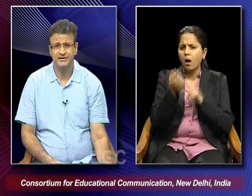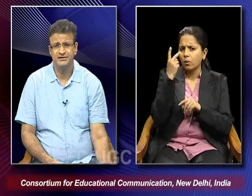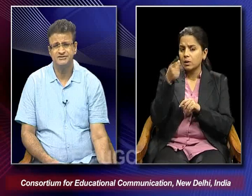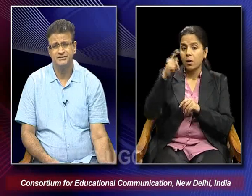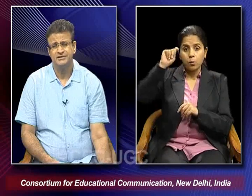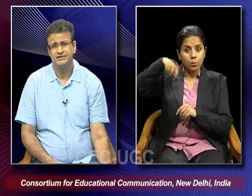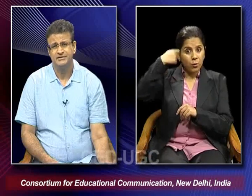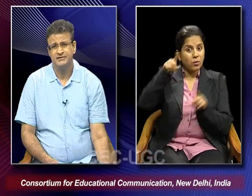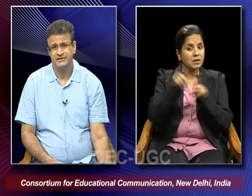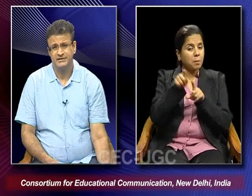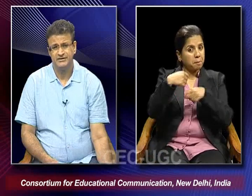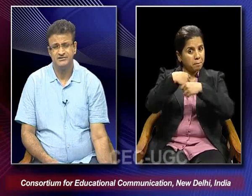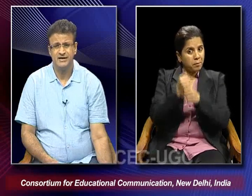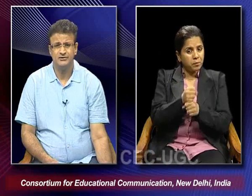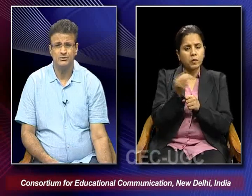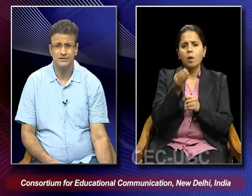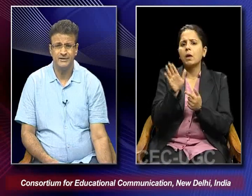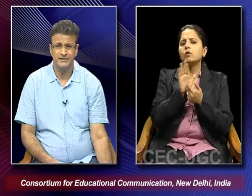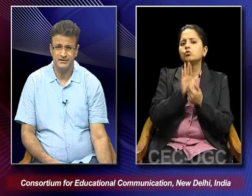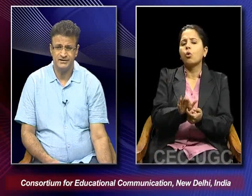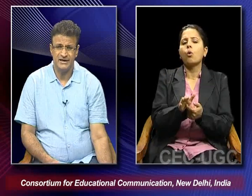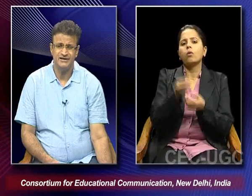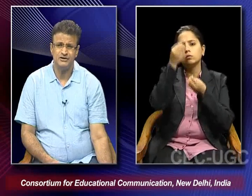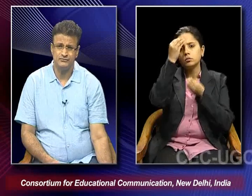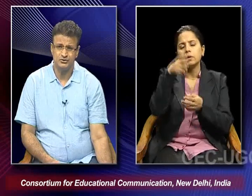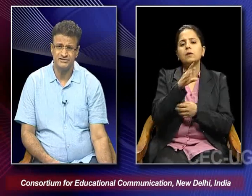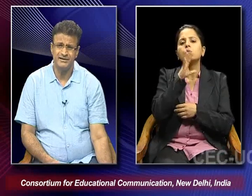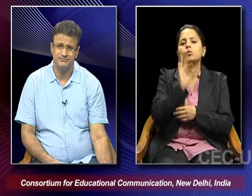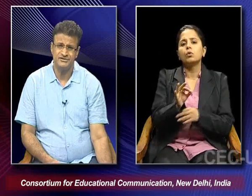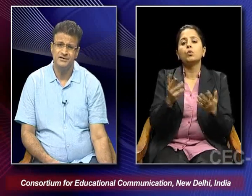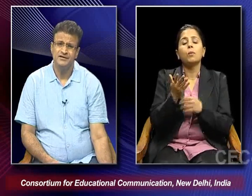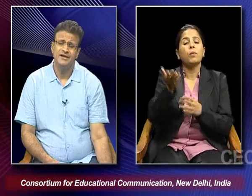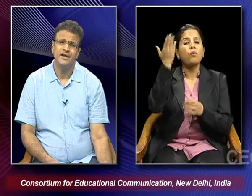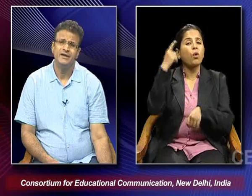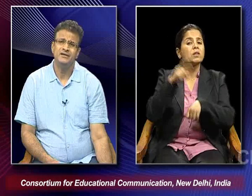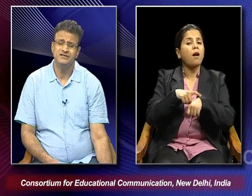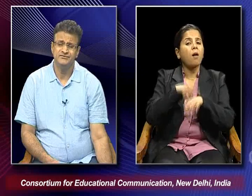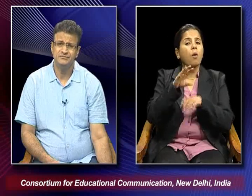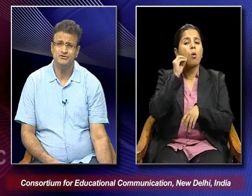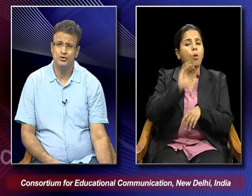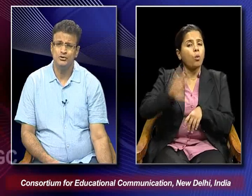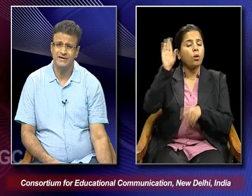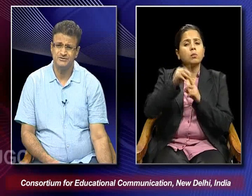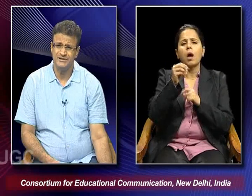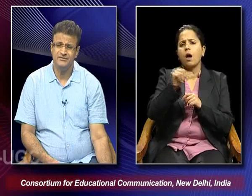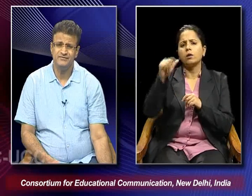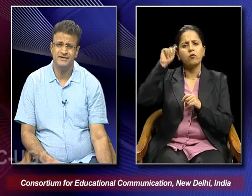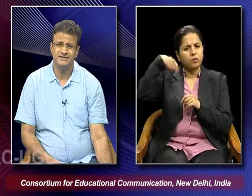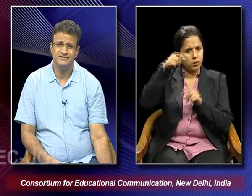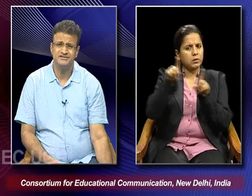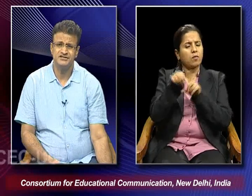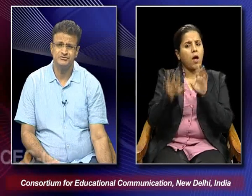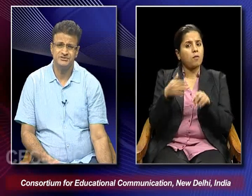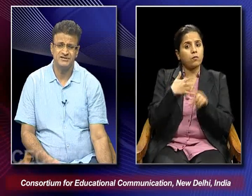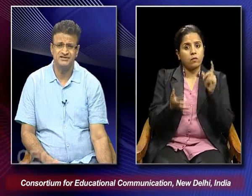filmmakers they were in a way trying to convey the reality of those times. And in other films as well we find